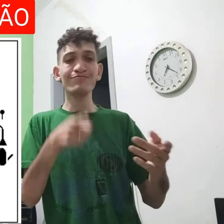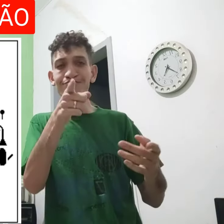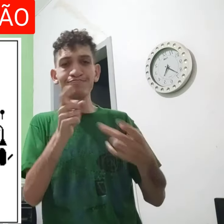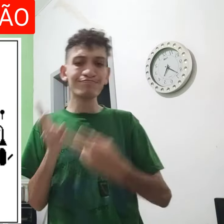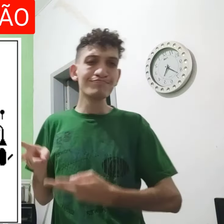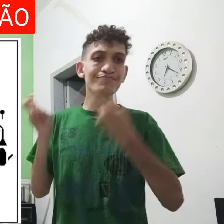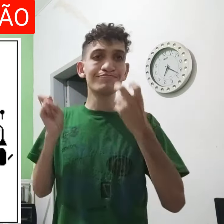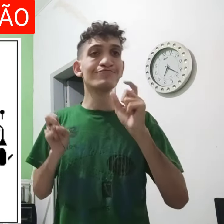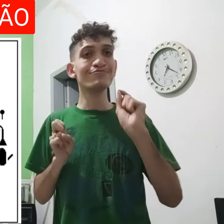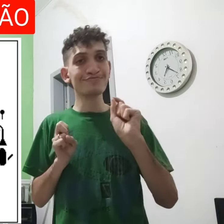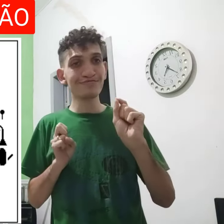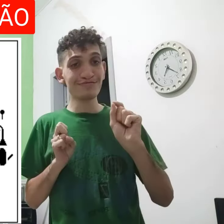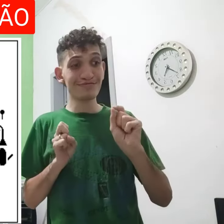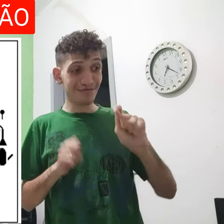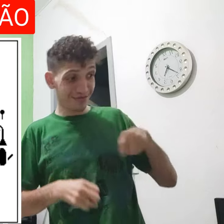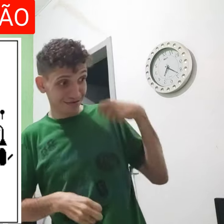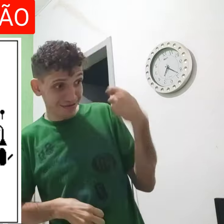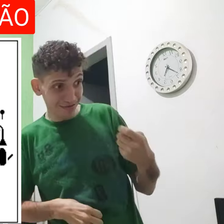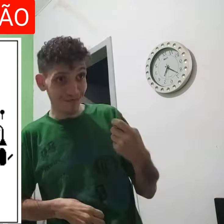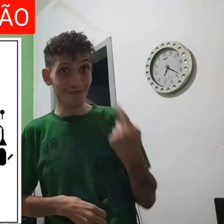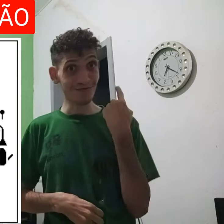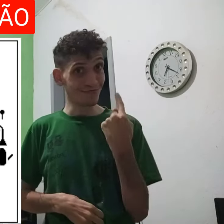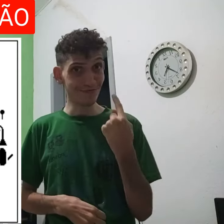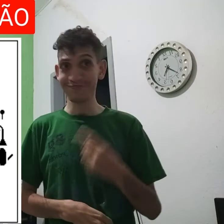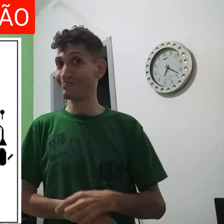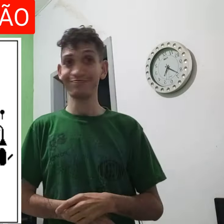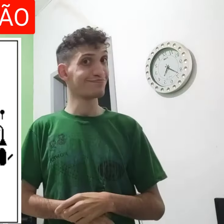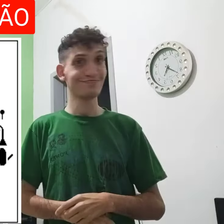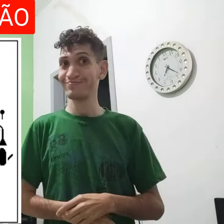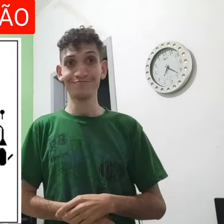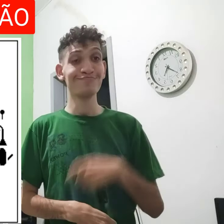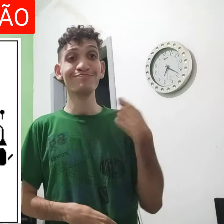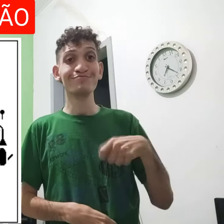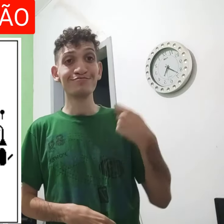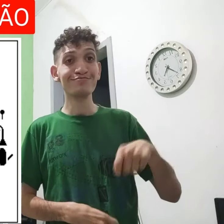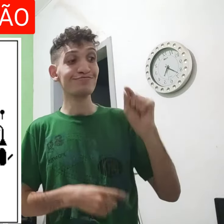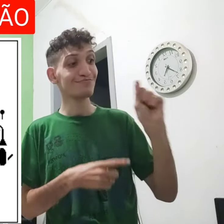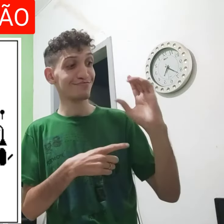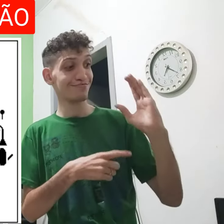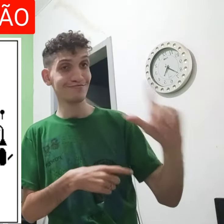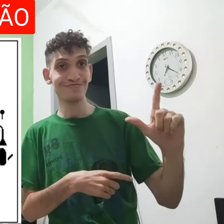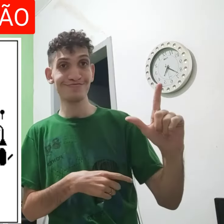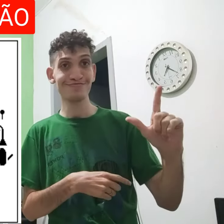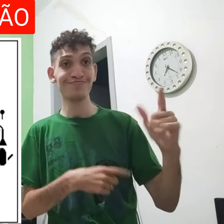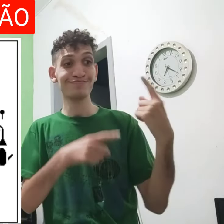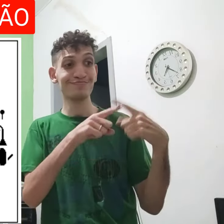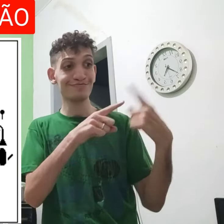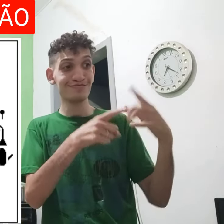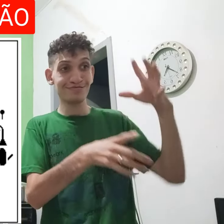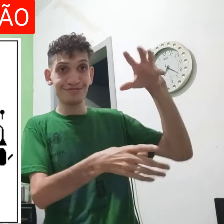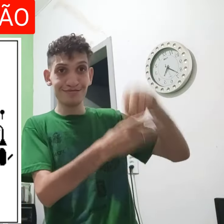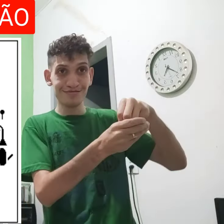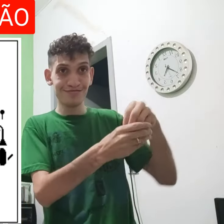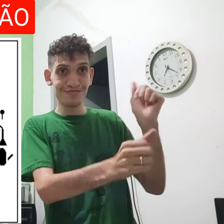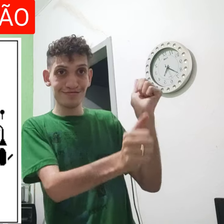e nada é assim sinal 1 não preciso ir classificador